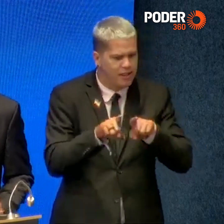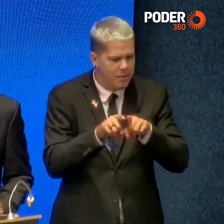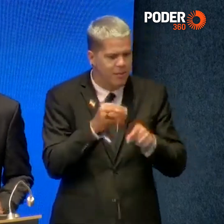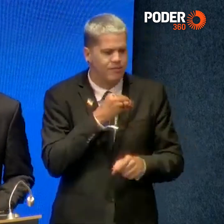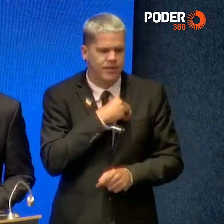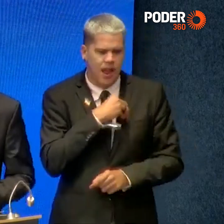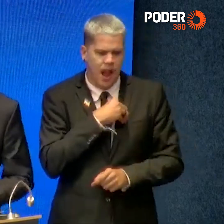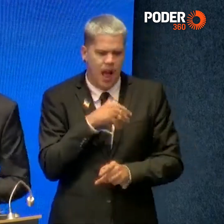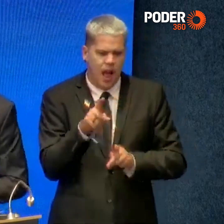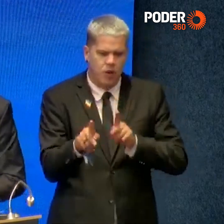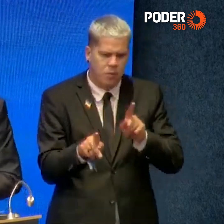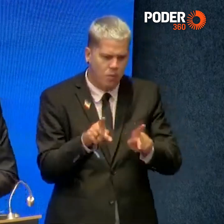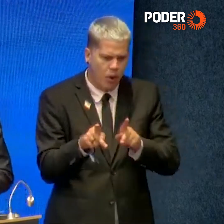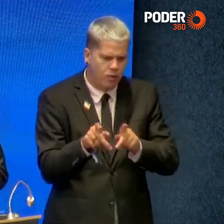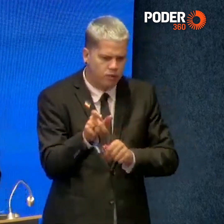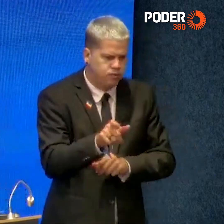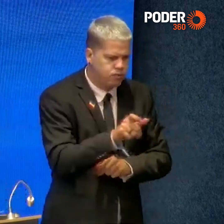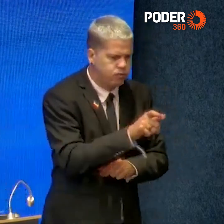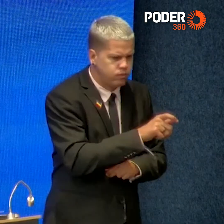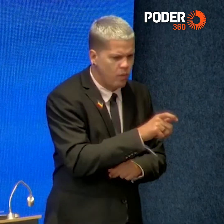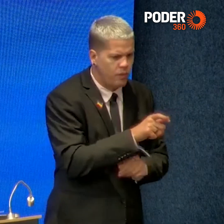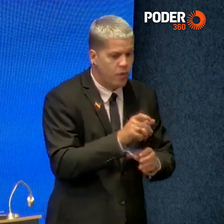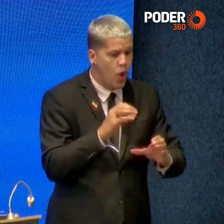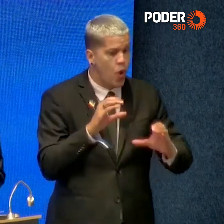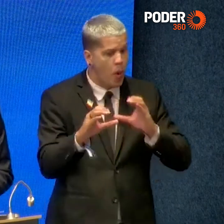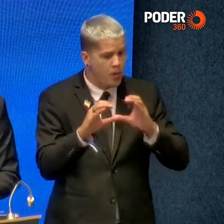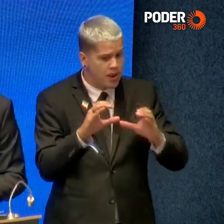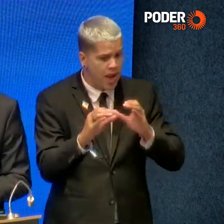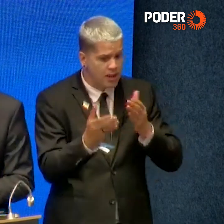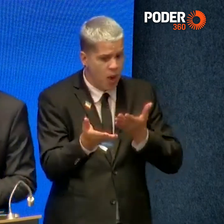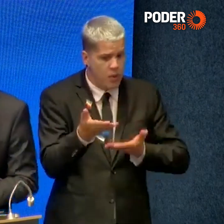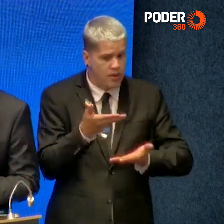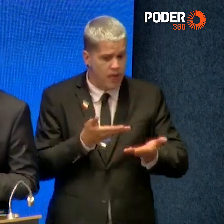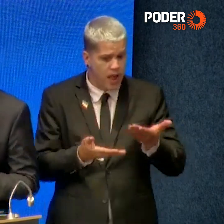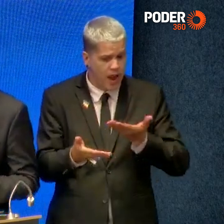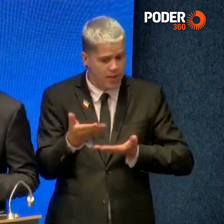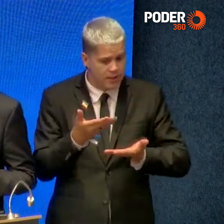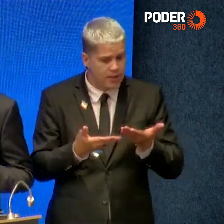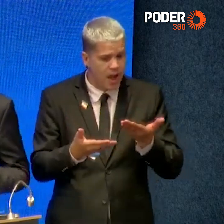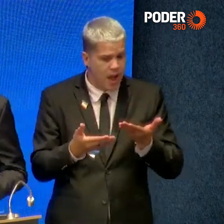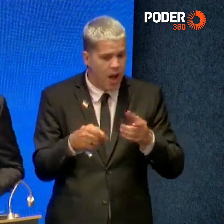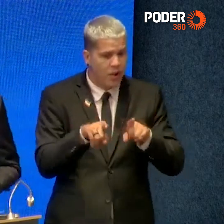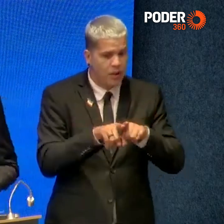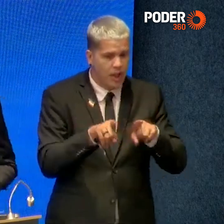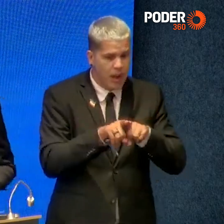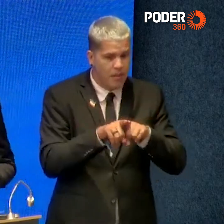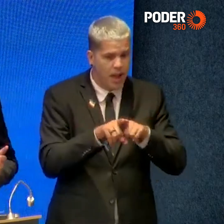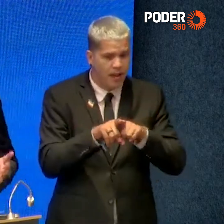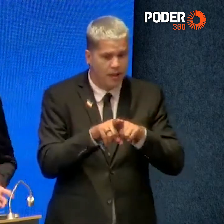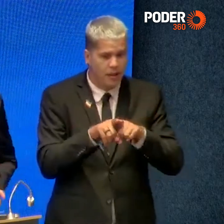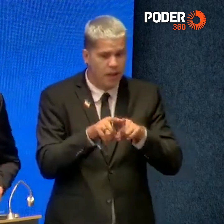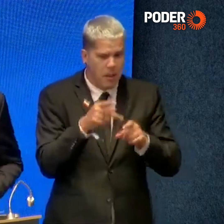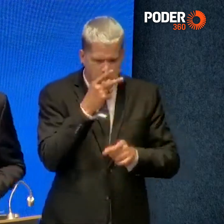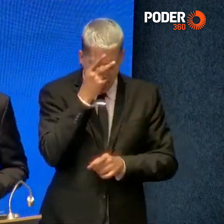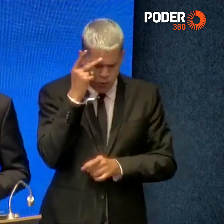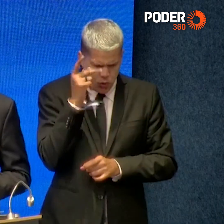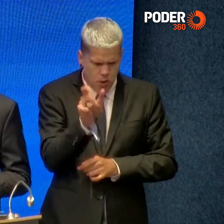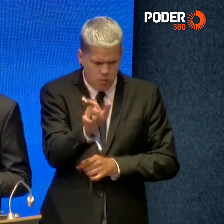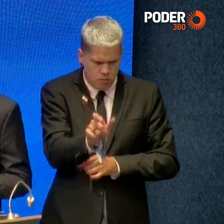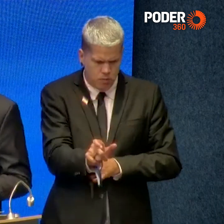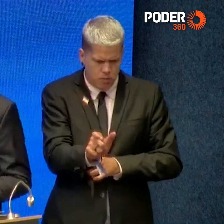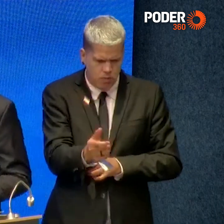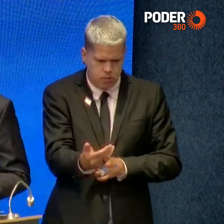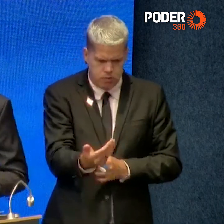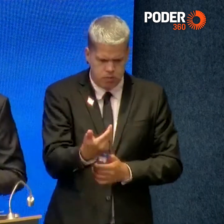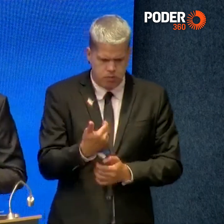senhoras, comunicação é interação e é a interlocução entre pessoas e